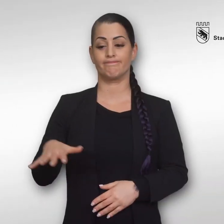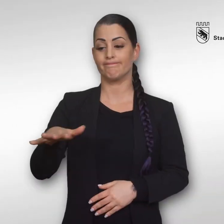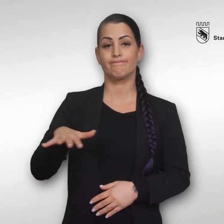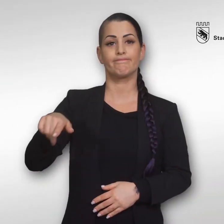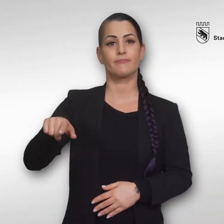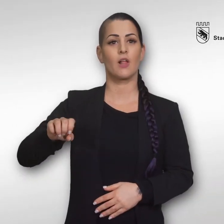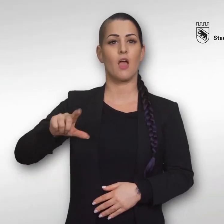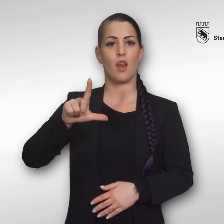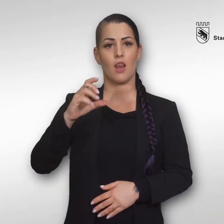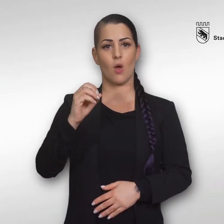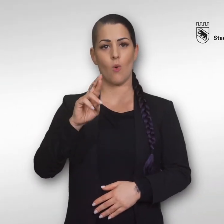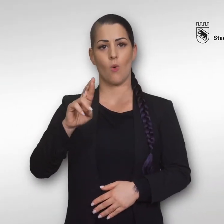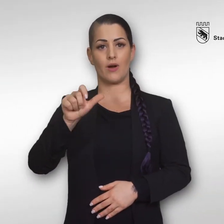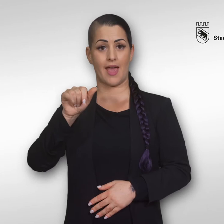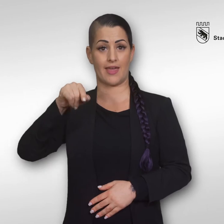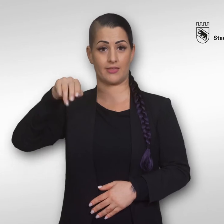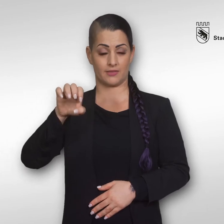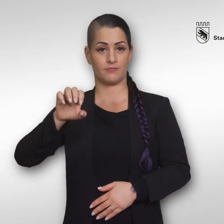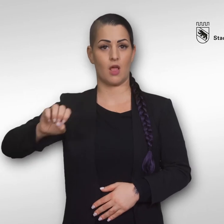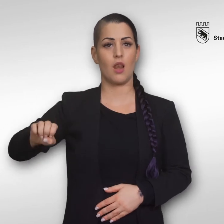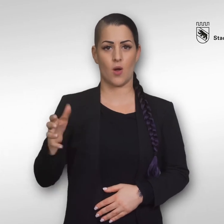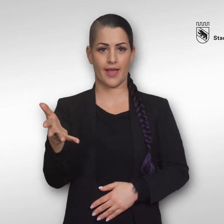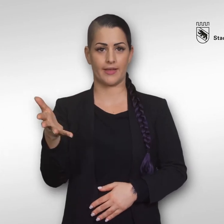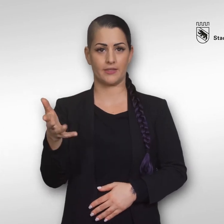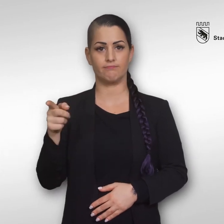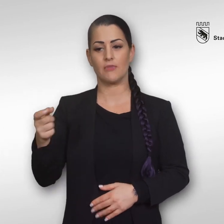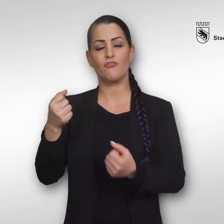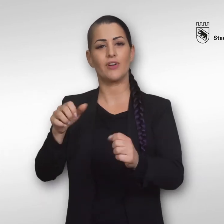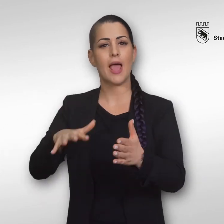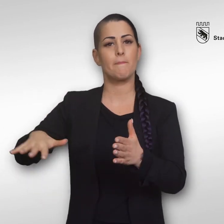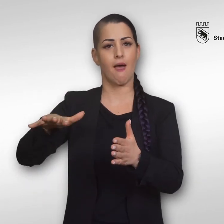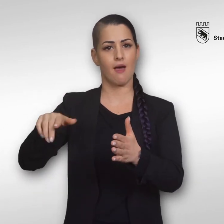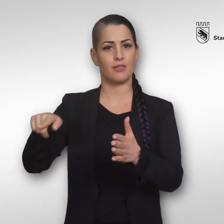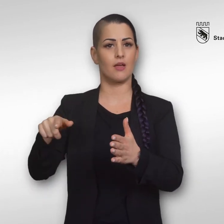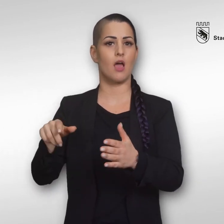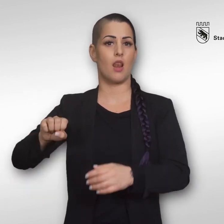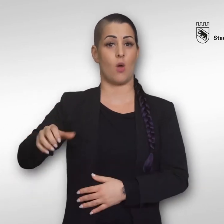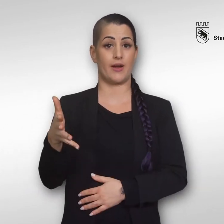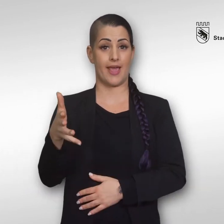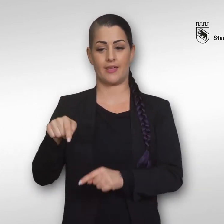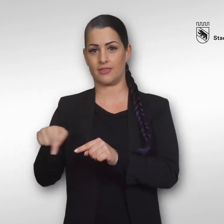Das direkt an der Are gelegene Freibad Lorene lädt zu einem erfrischenden Bad in der Are ein.